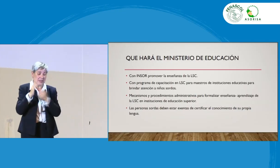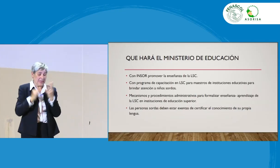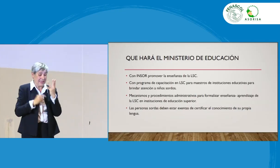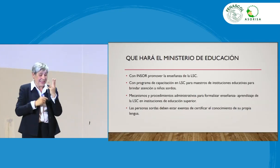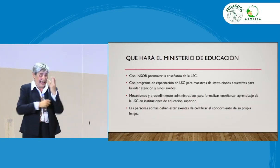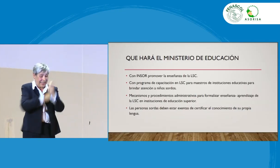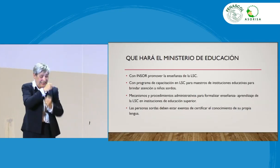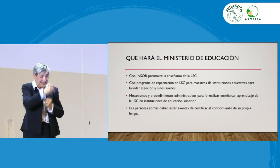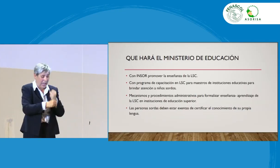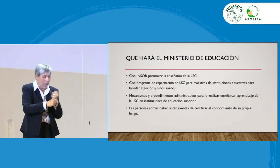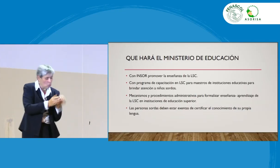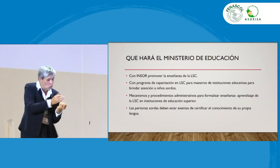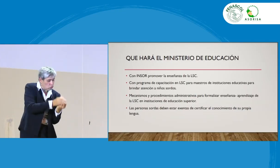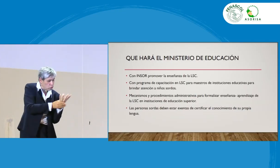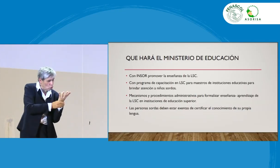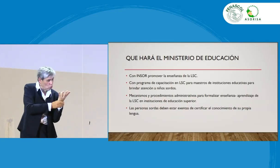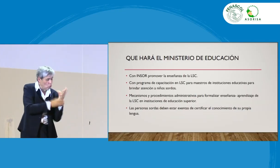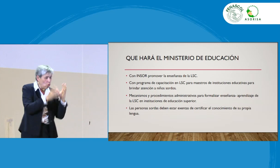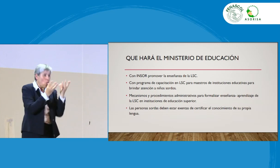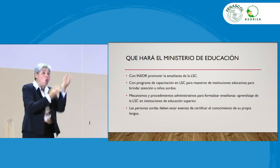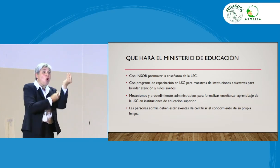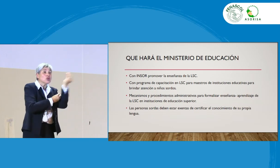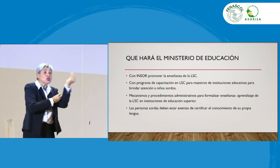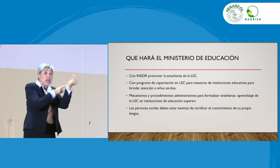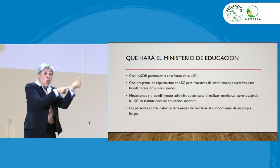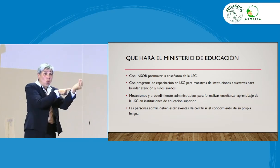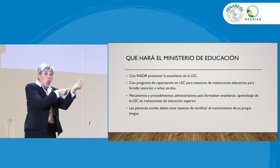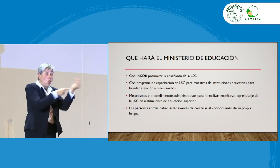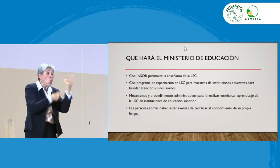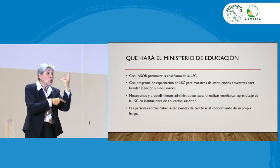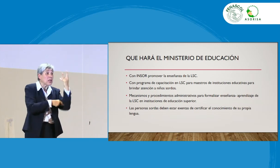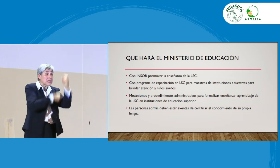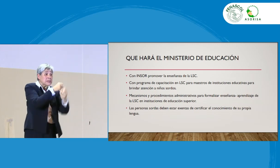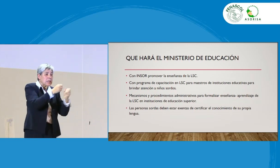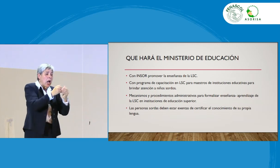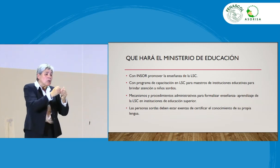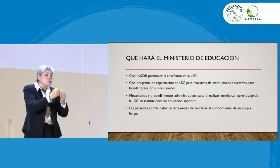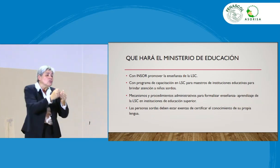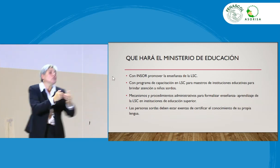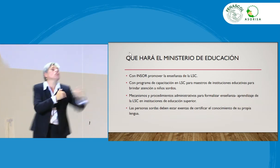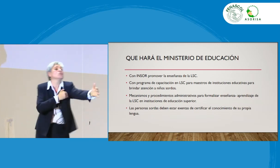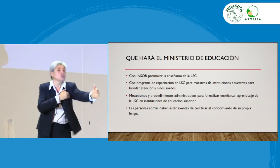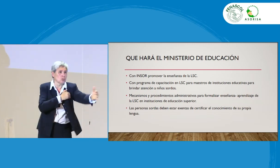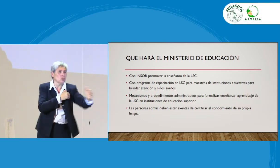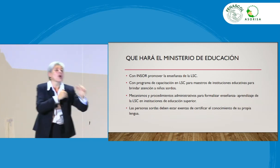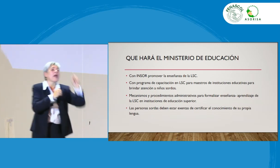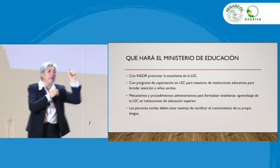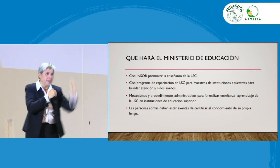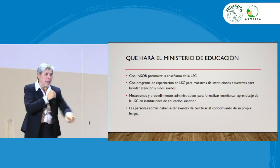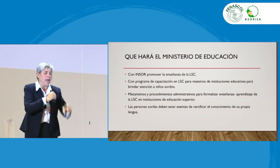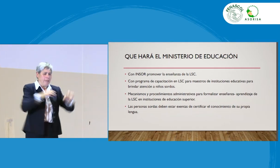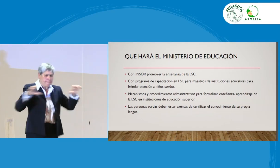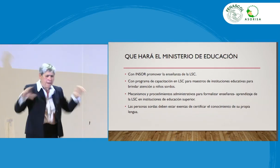tres años, desde que se crea el consejo, de tres años en adelante, se deben realizar acciones,